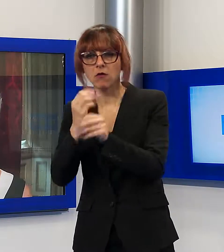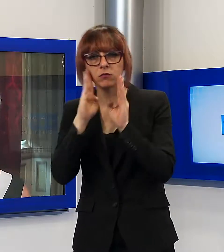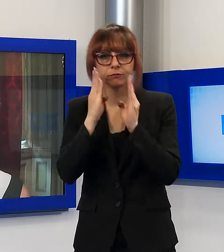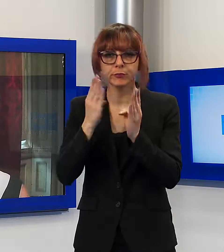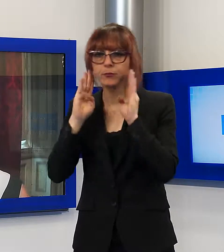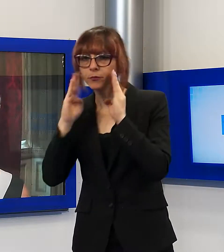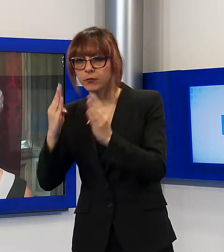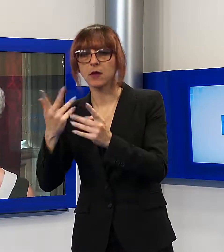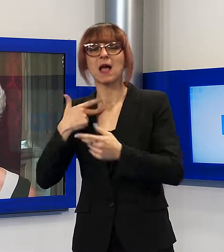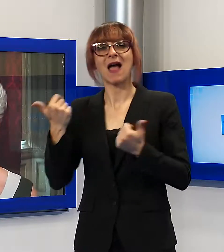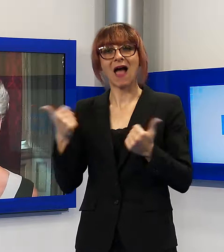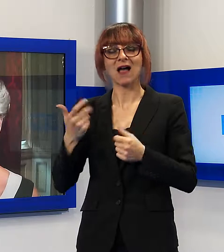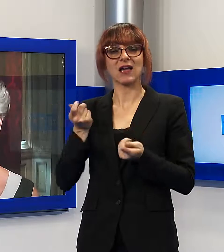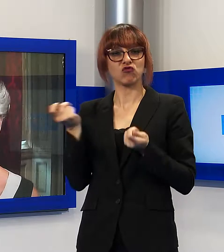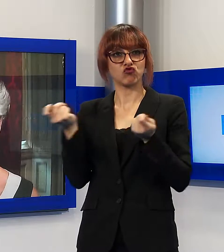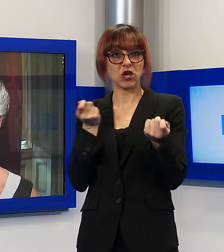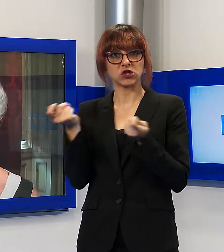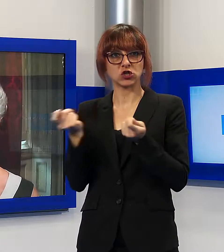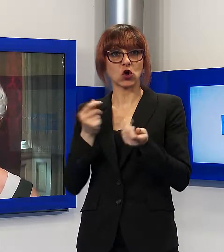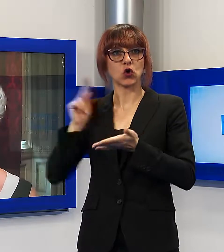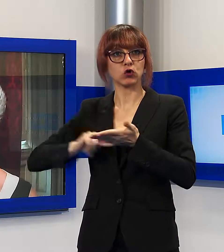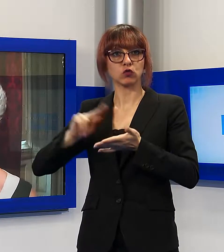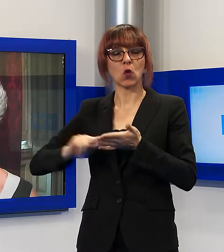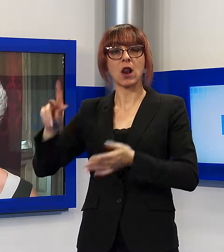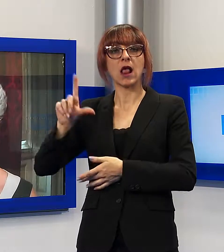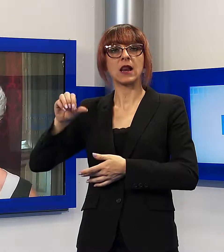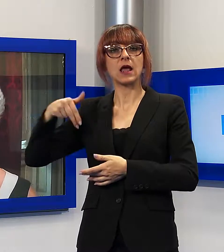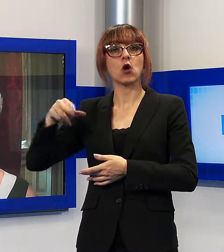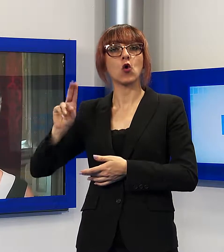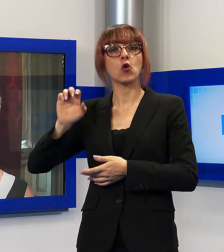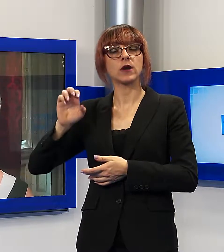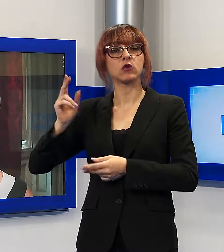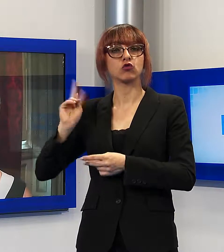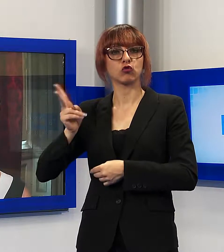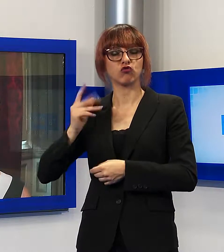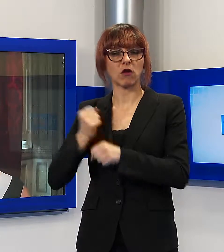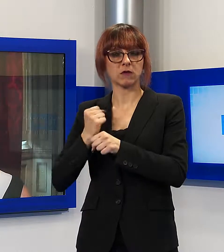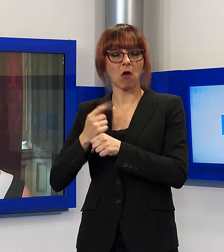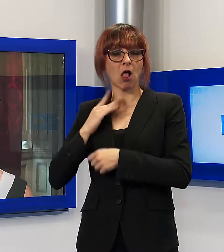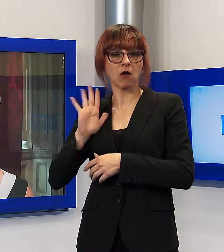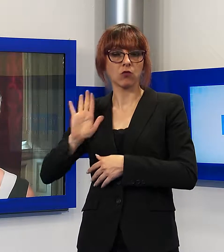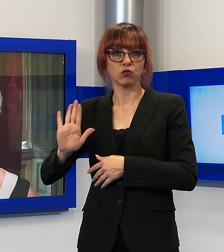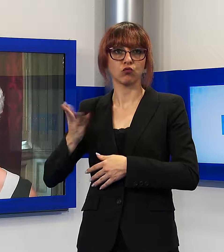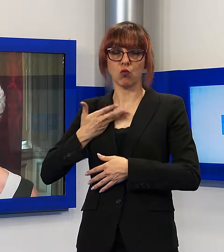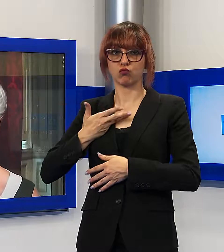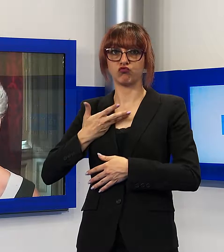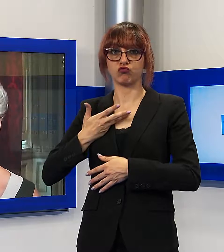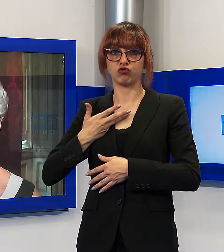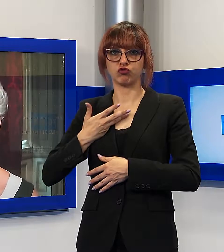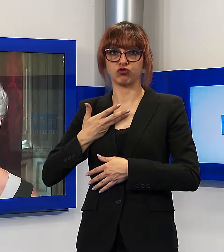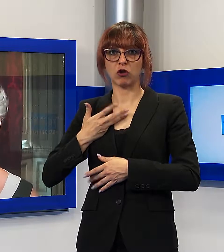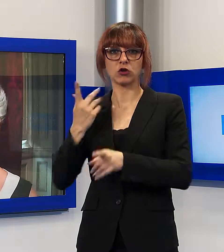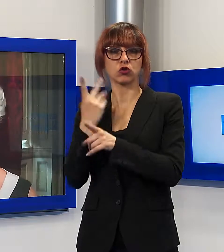anche il gestore dell'Istituto Leone XII. Sicuramente sarà trovata una soluzione che possa